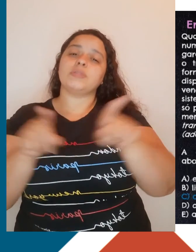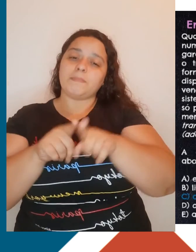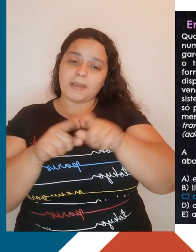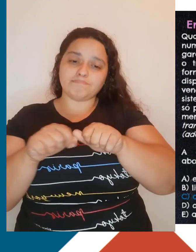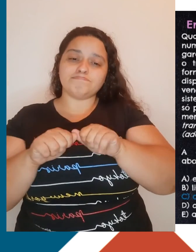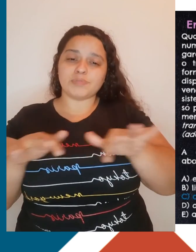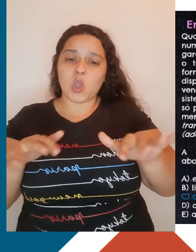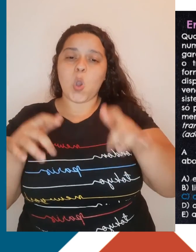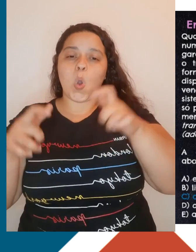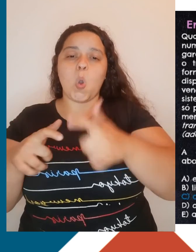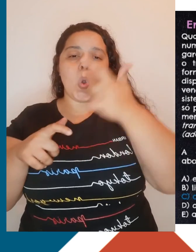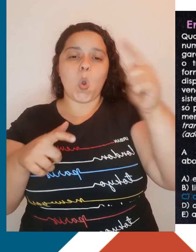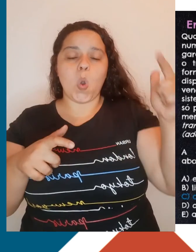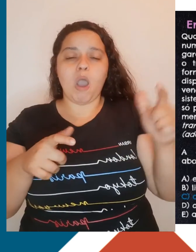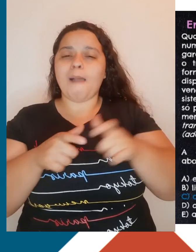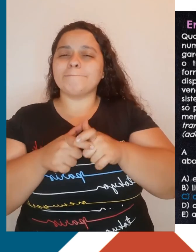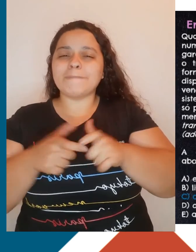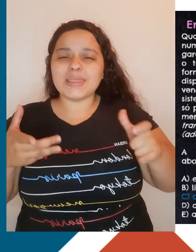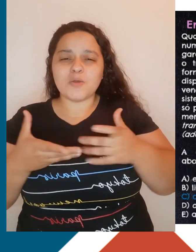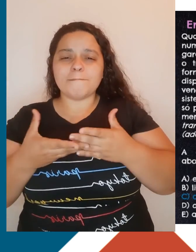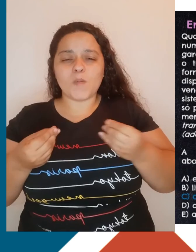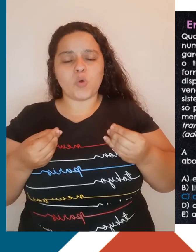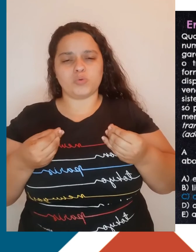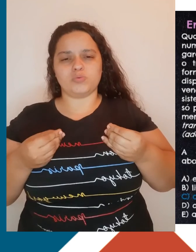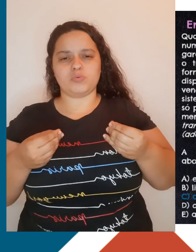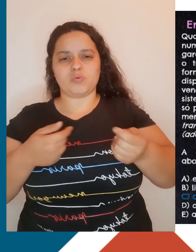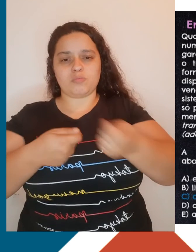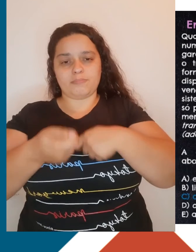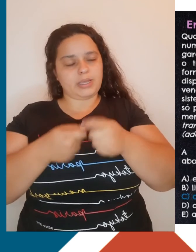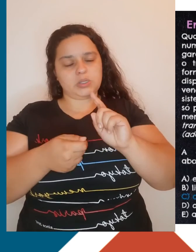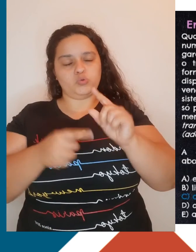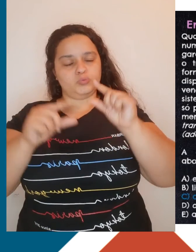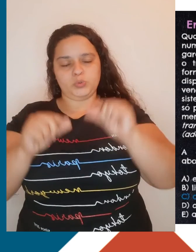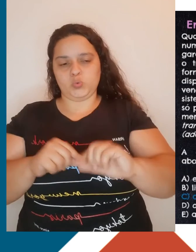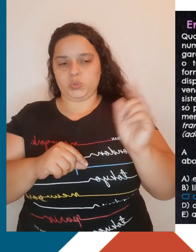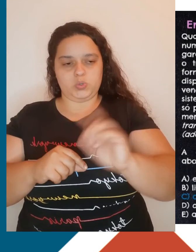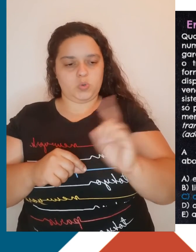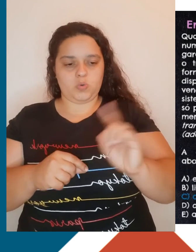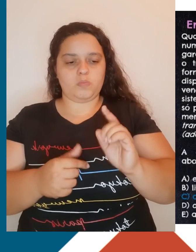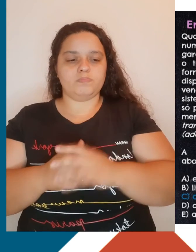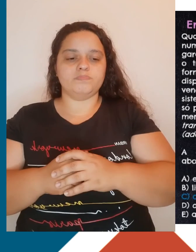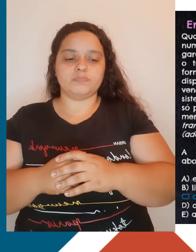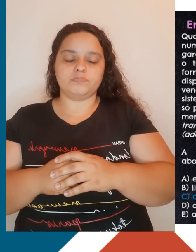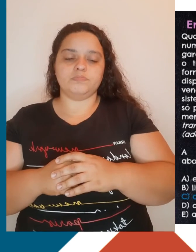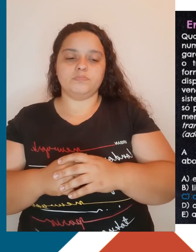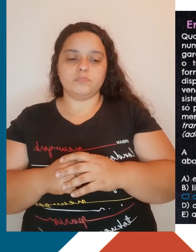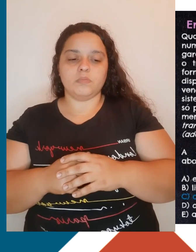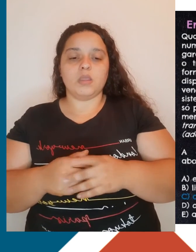regiões, aumentando muito o comércio. Então, não diminuiu como consequência. Ele aumentou. E, por fim, a